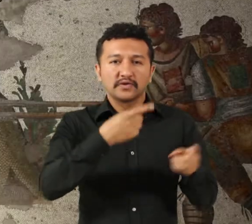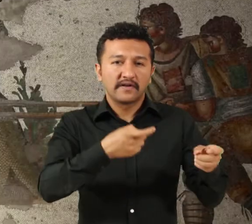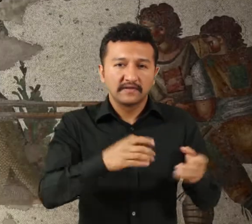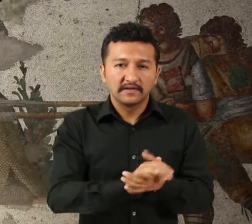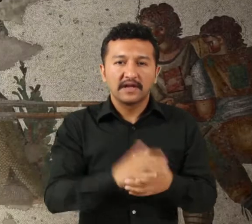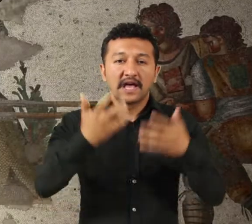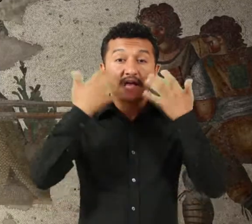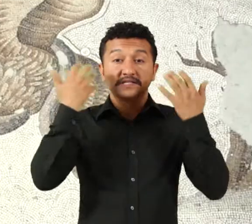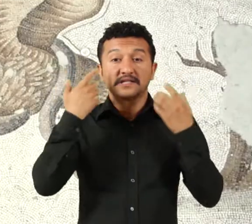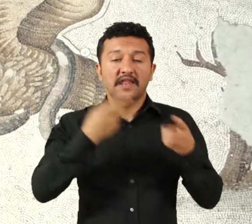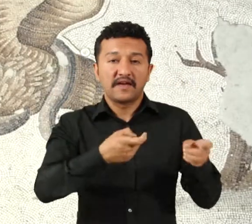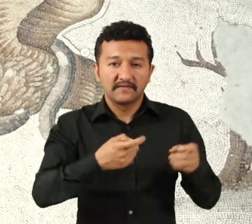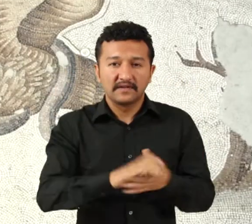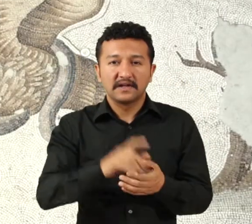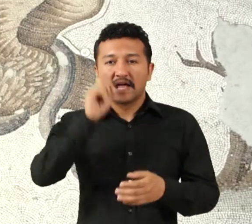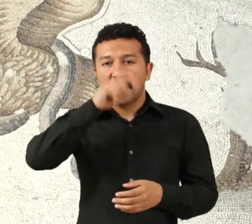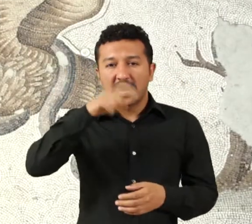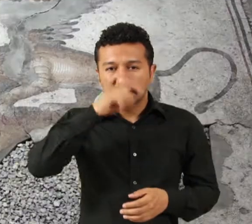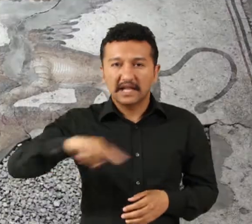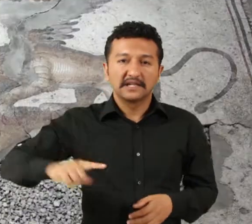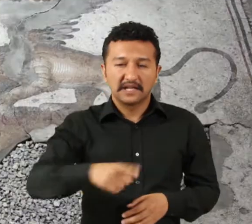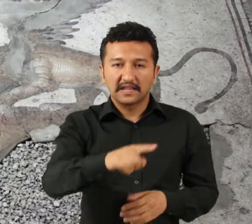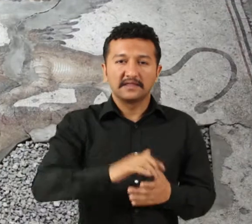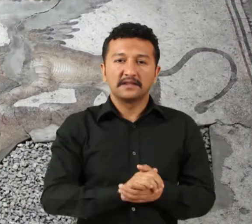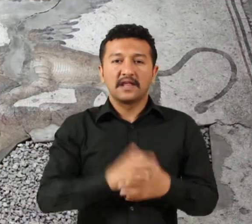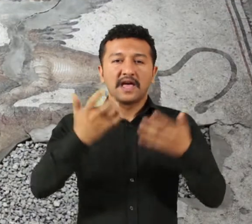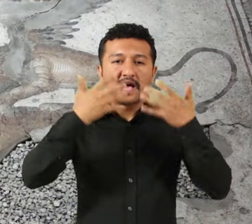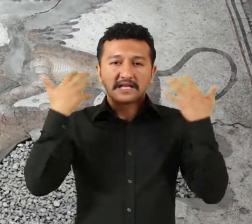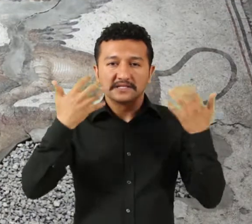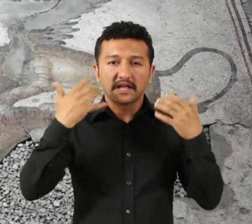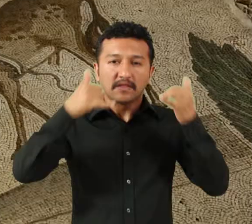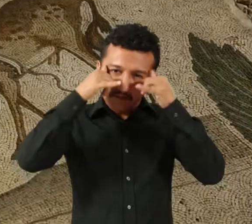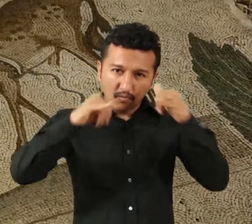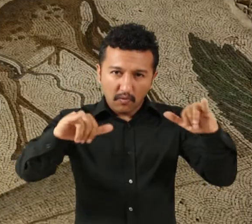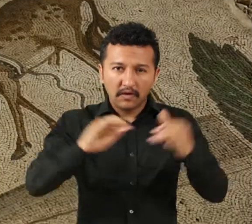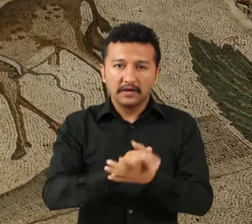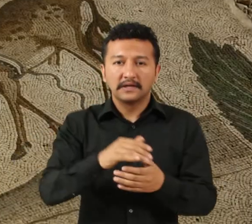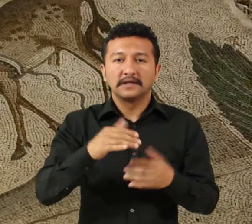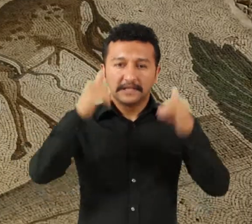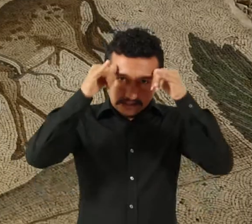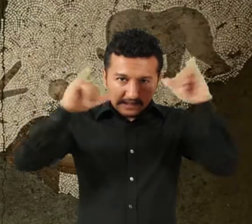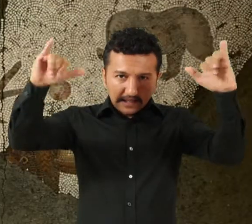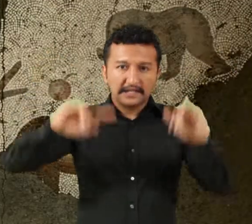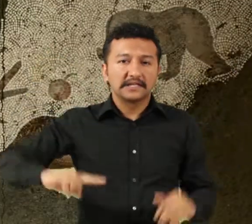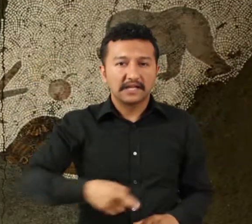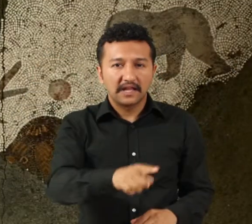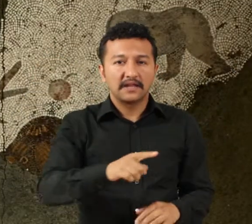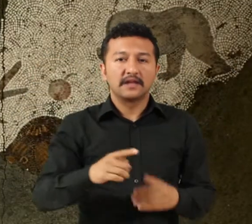aslan avı, kartalla yılan, aslanla boğa, geyikle yılan, ayı grubu,